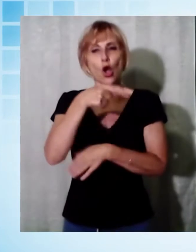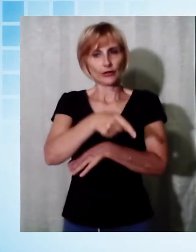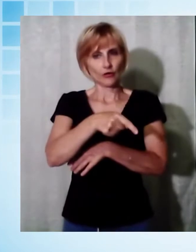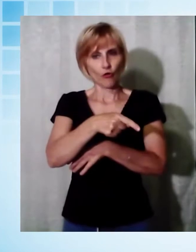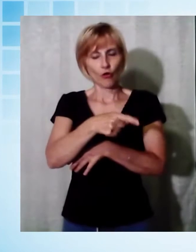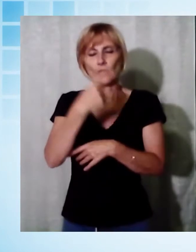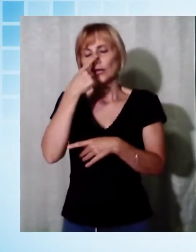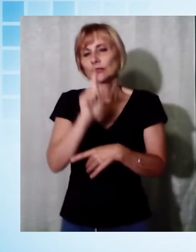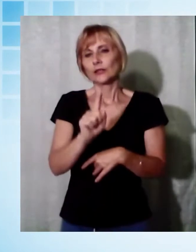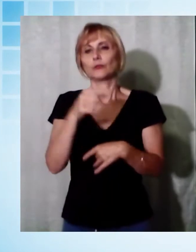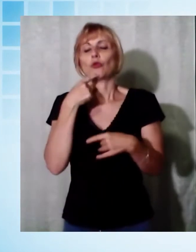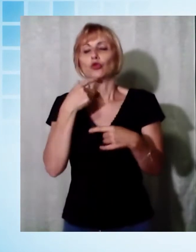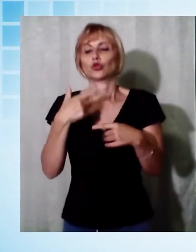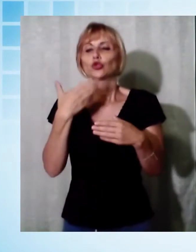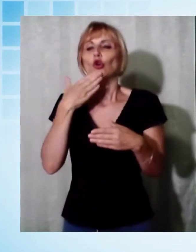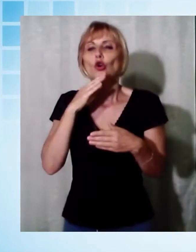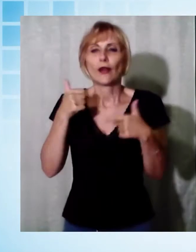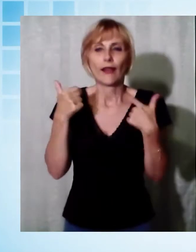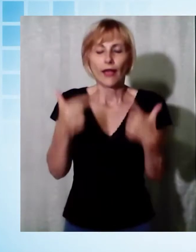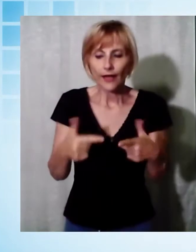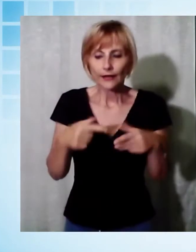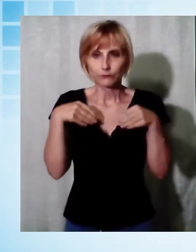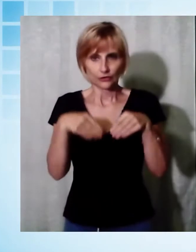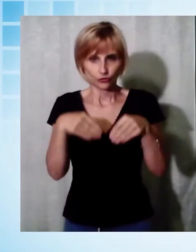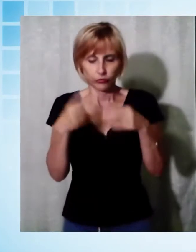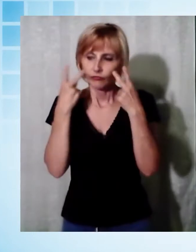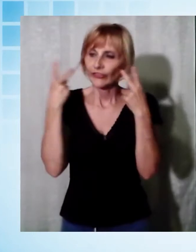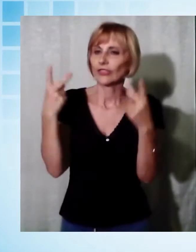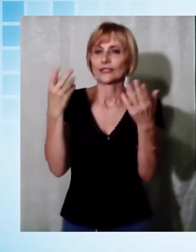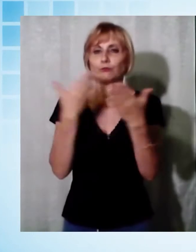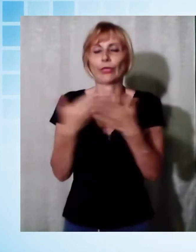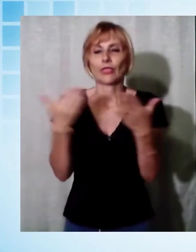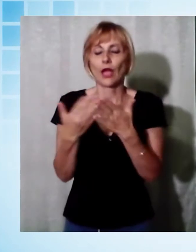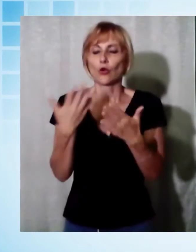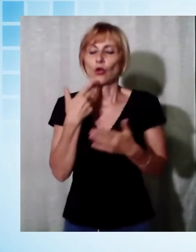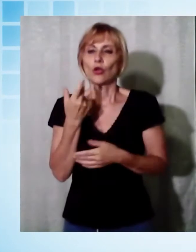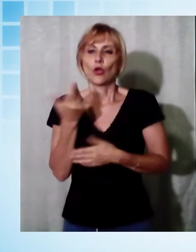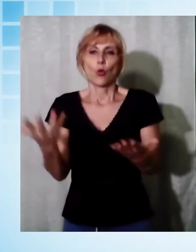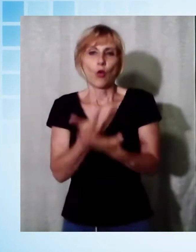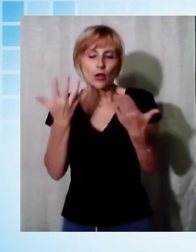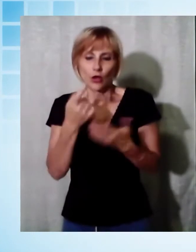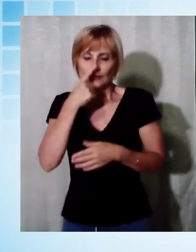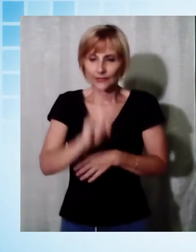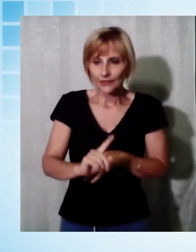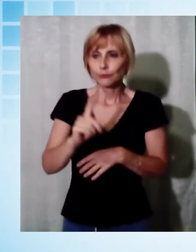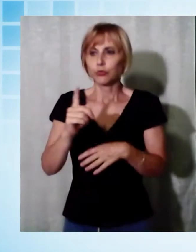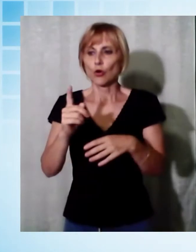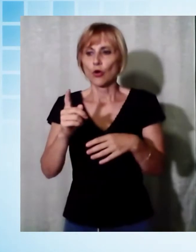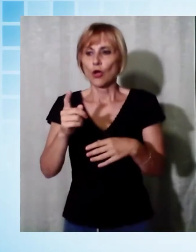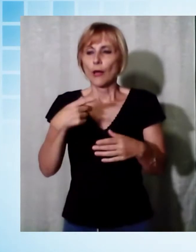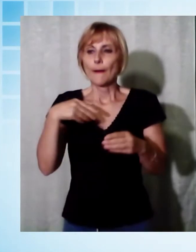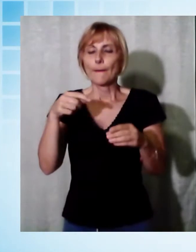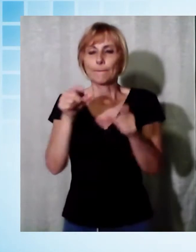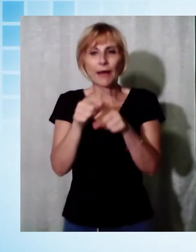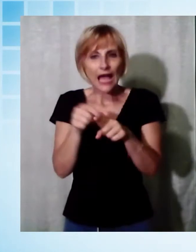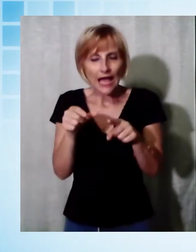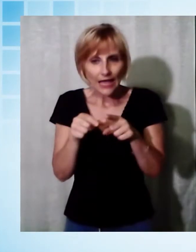donare, di partecipare, di vedere uno spettacolo e donare magari con un pacco di pasta, con quello che si può, che verrà